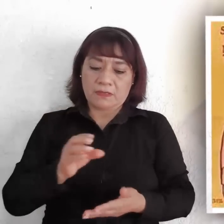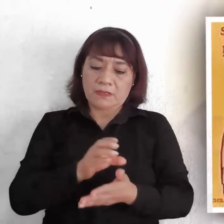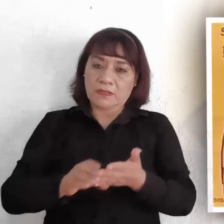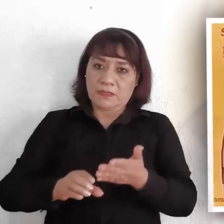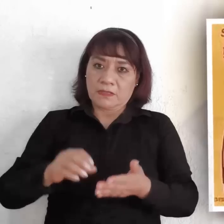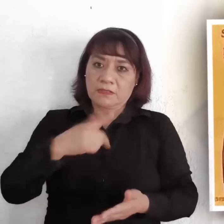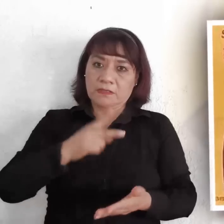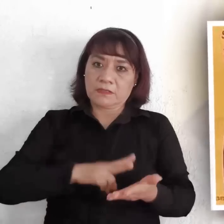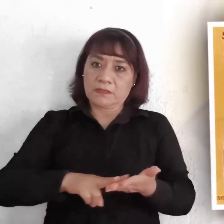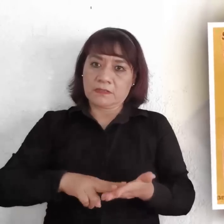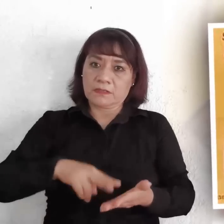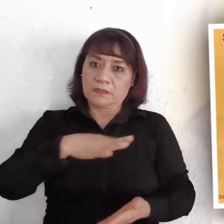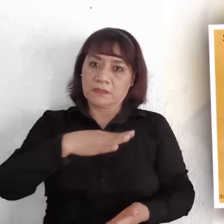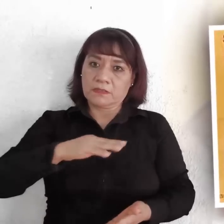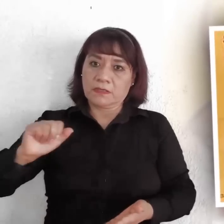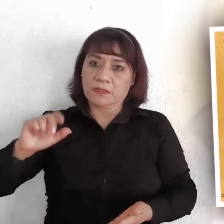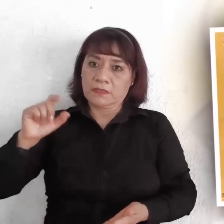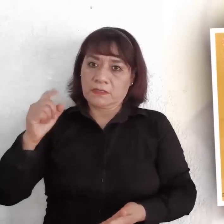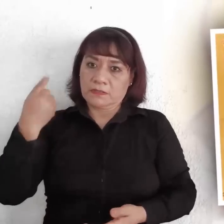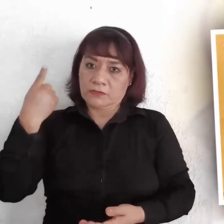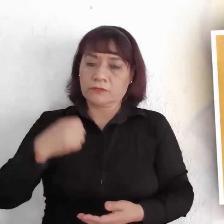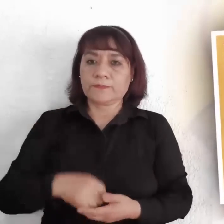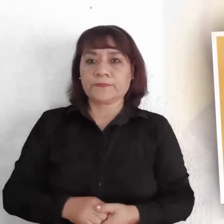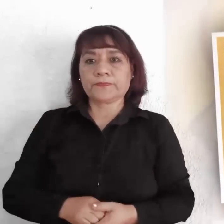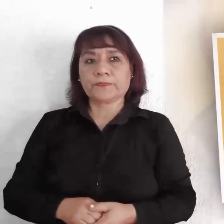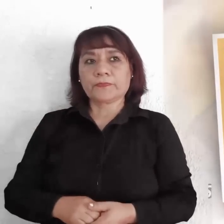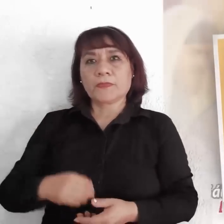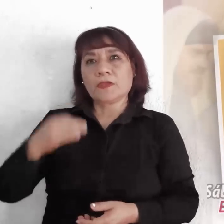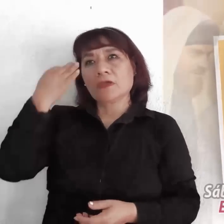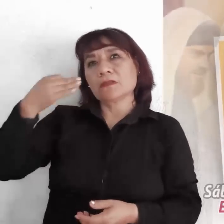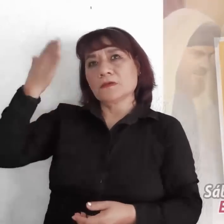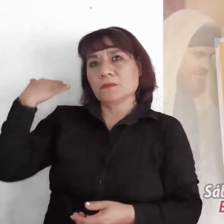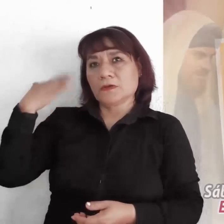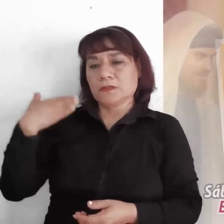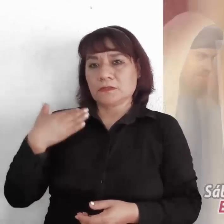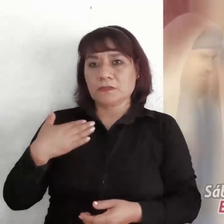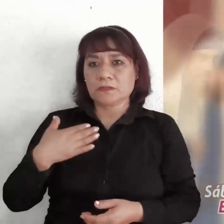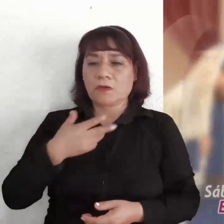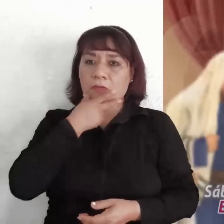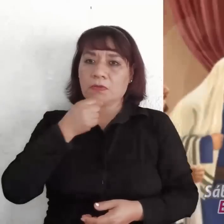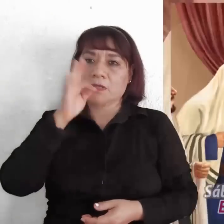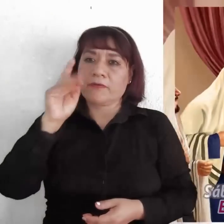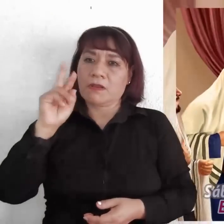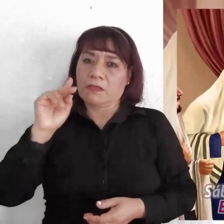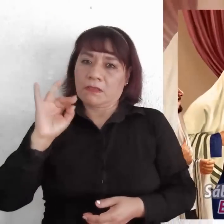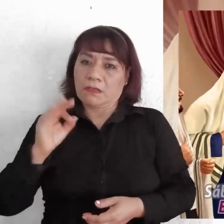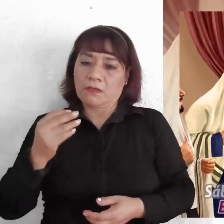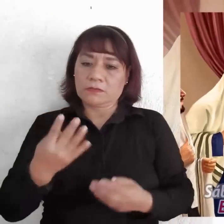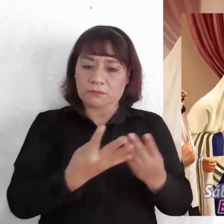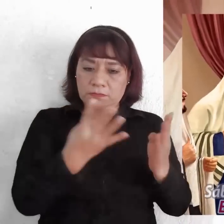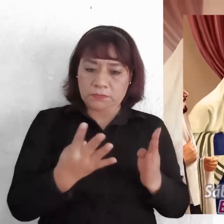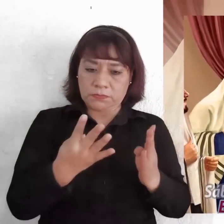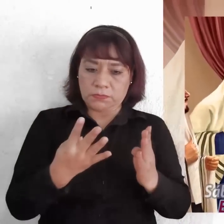capítulo 12, versículos del 14 al 21. En aquel tiempo, los fariseos se